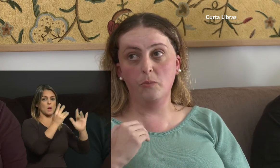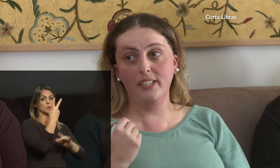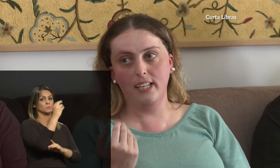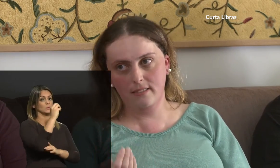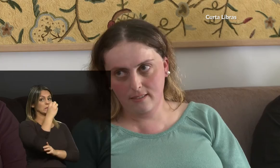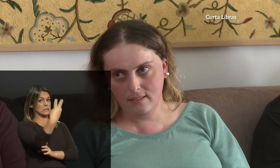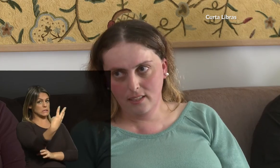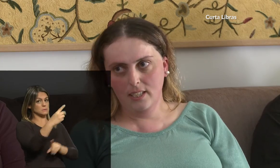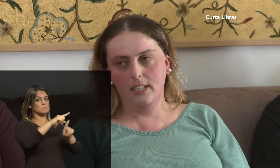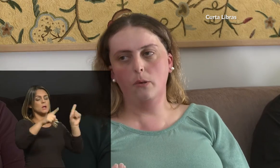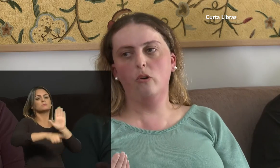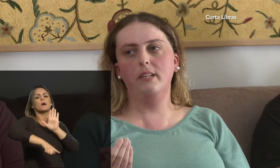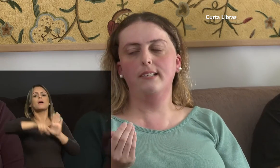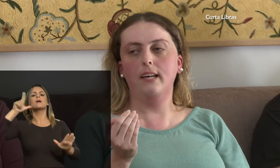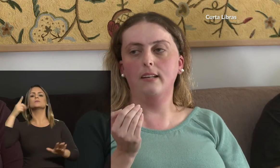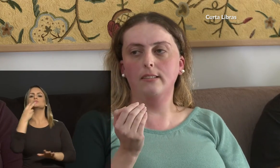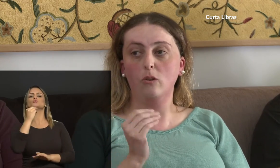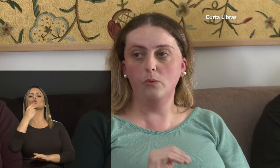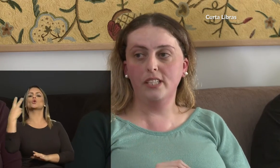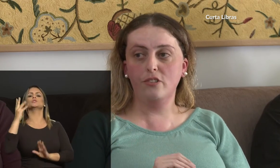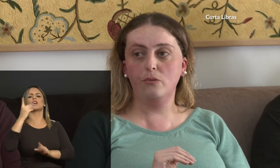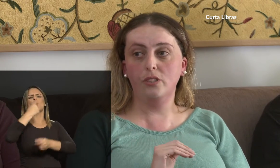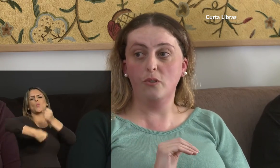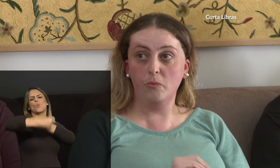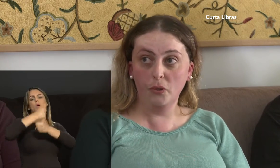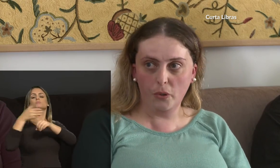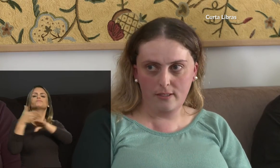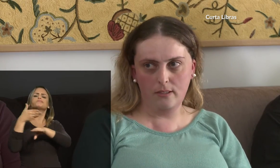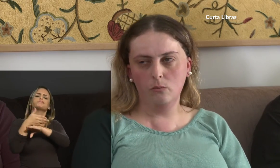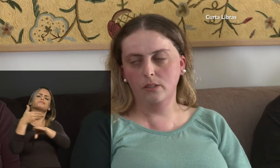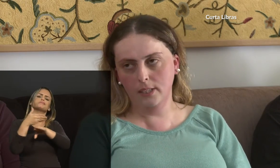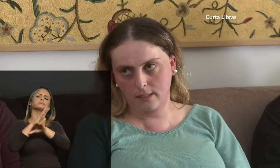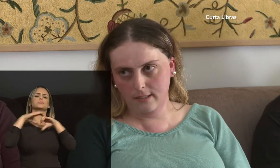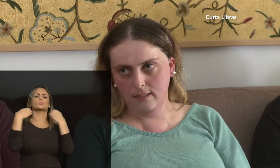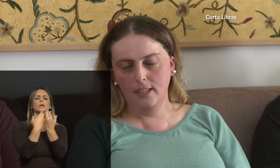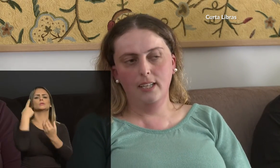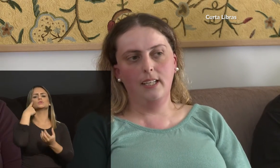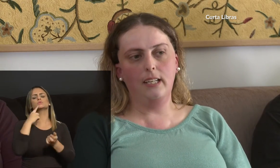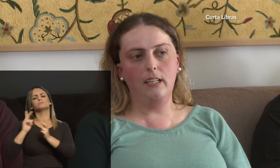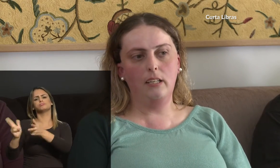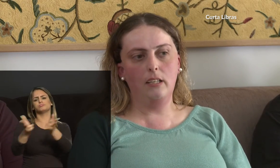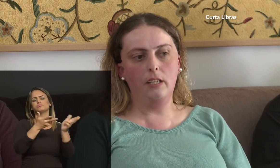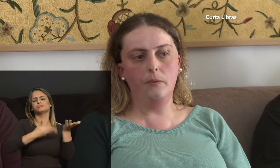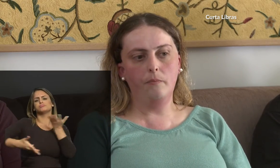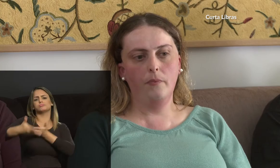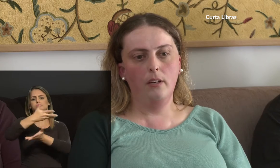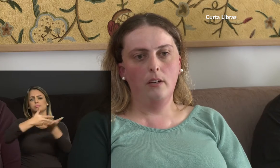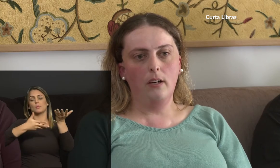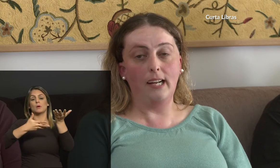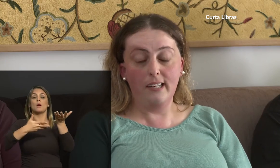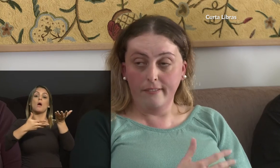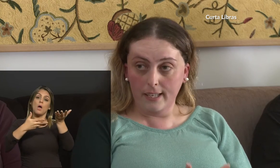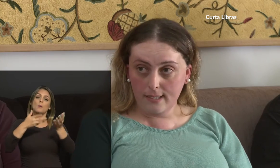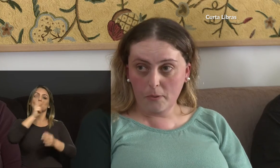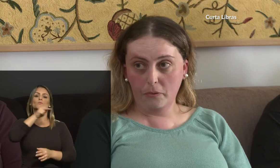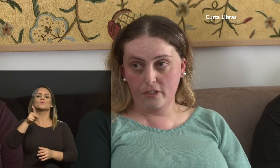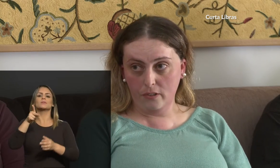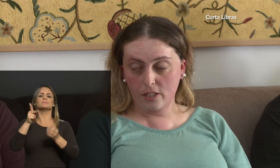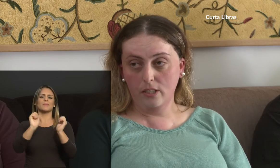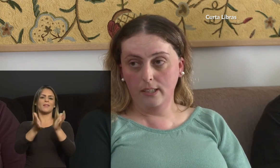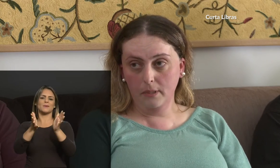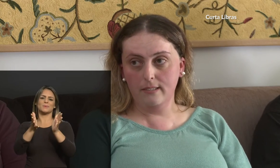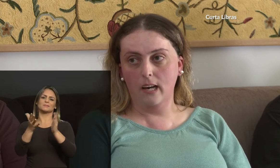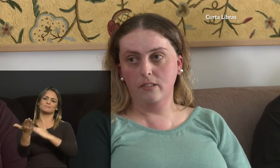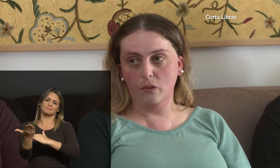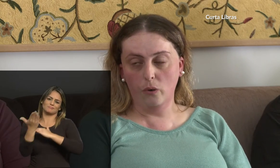com o Panto em 2003. E eu comecei na comunidade surda em 2002, então um ano antes. E através da minha